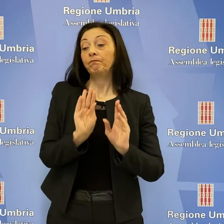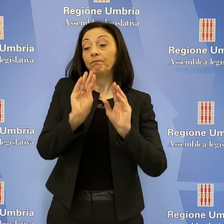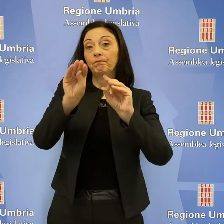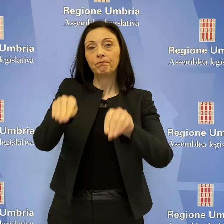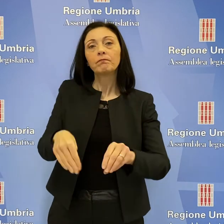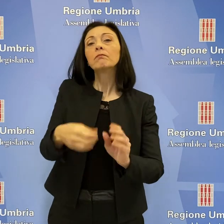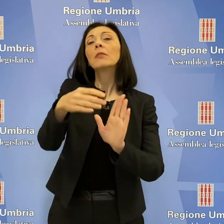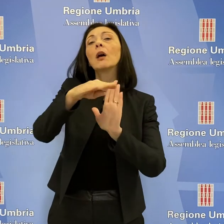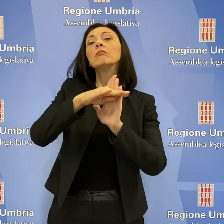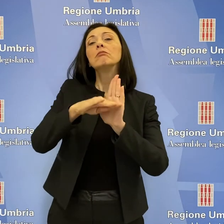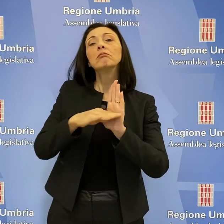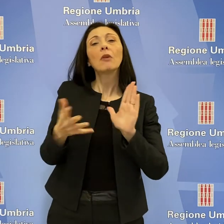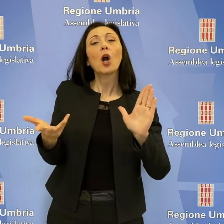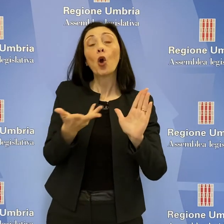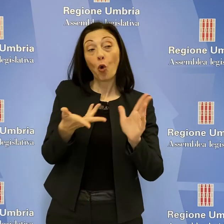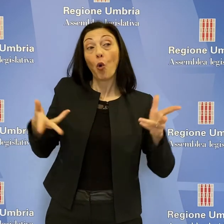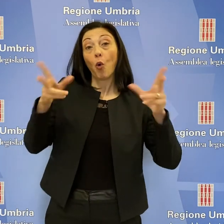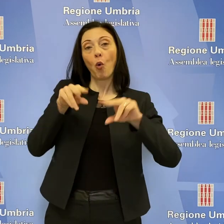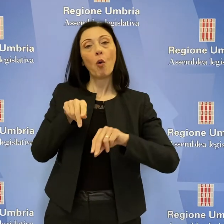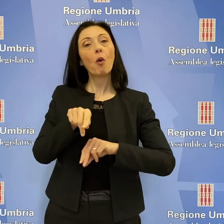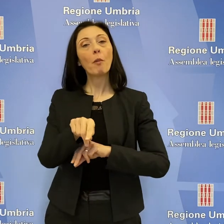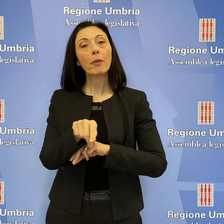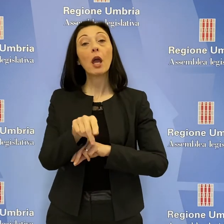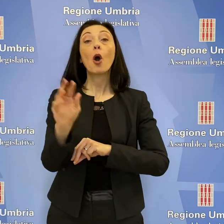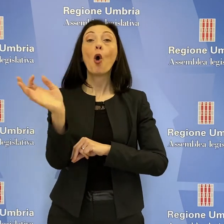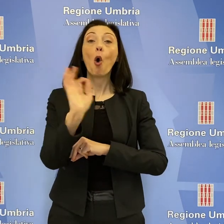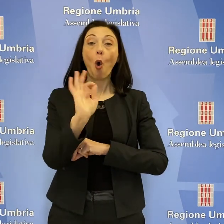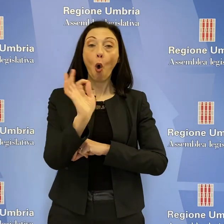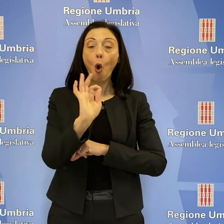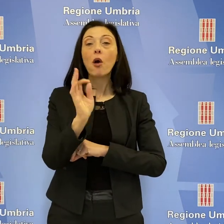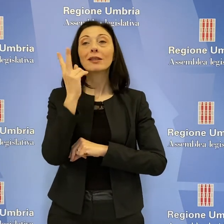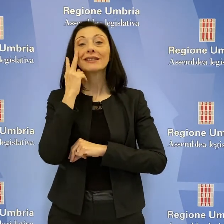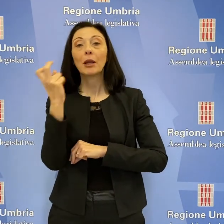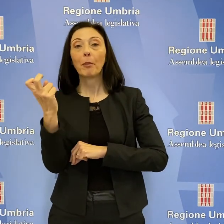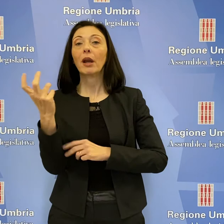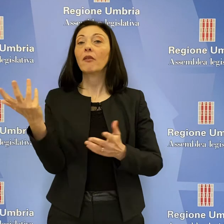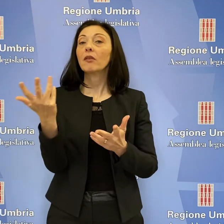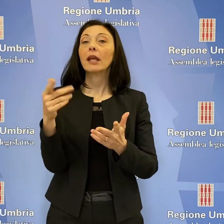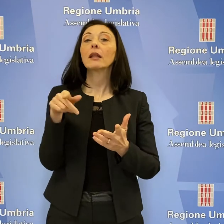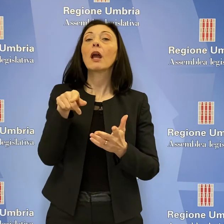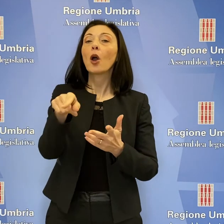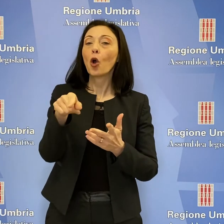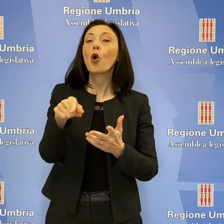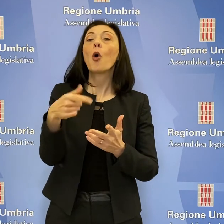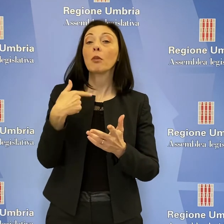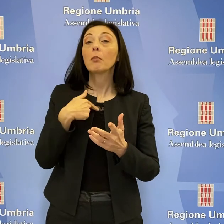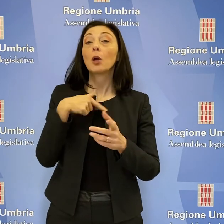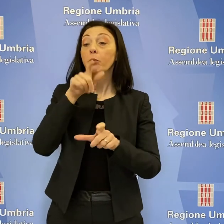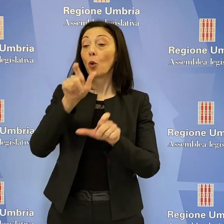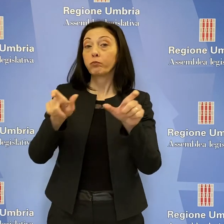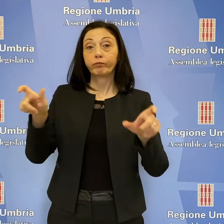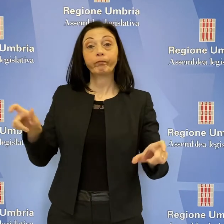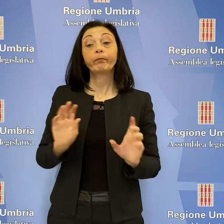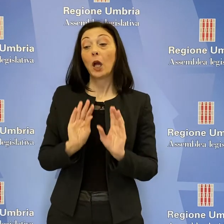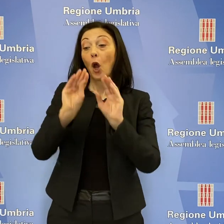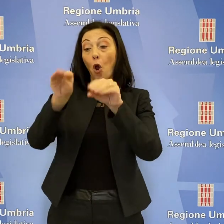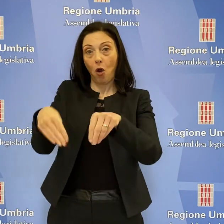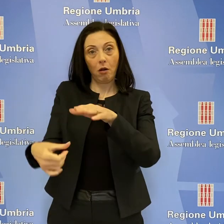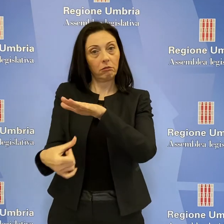2015 verrà ripristinata o se e come si prevede di modificare l'attuale pianta organica chiedendo altresì lo stato attuale dei